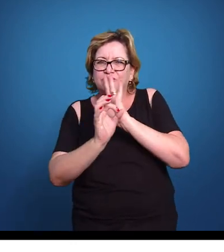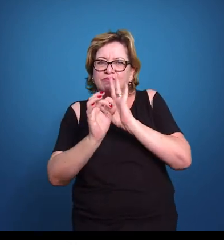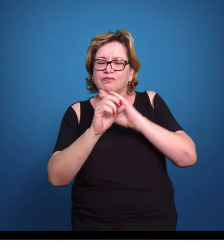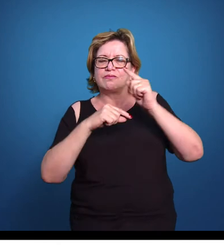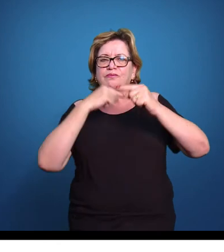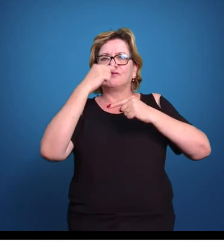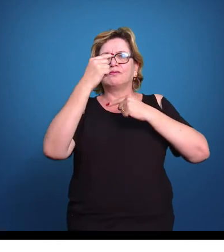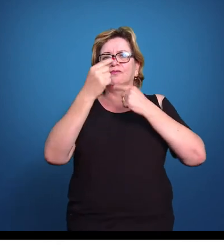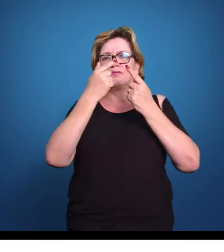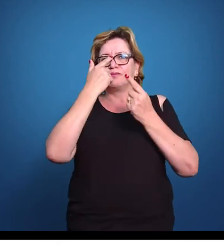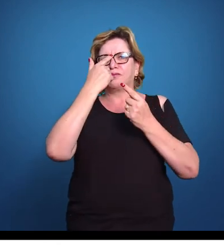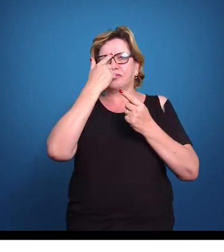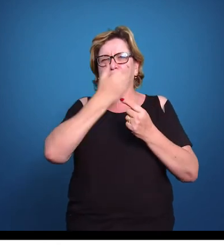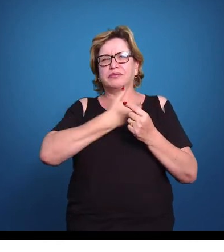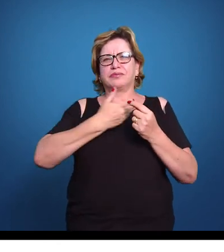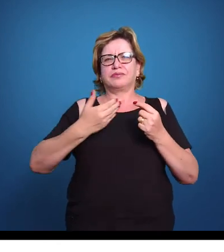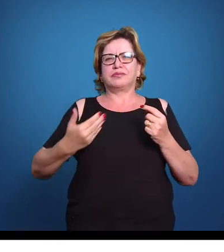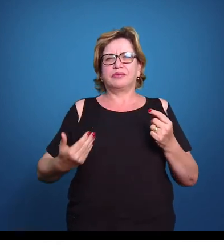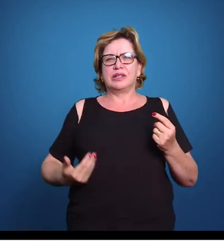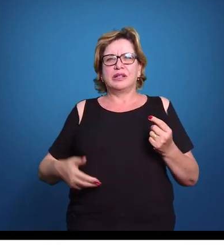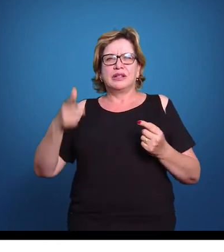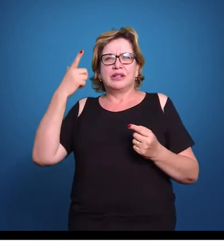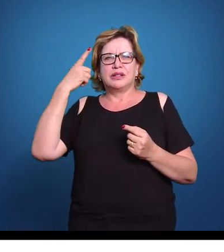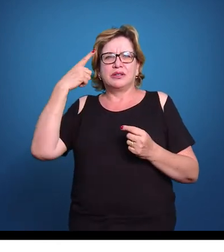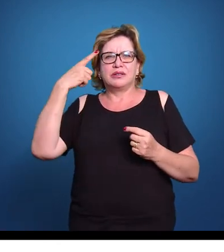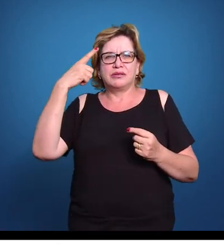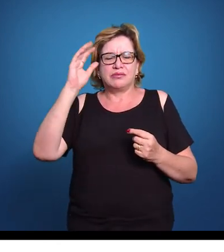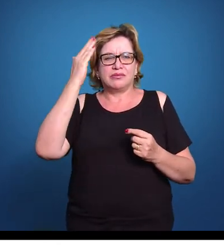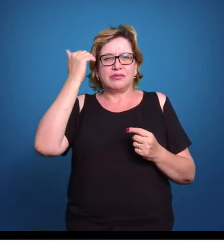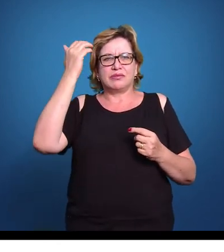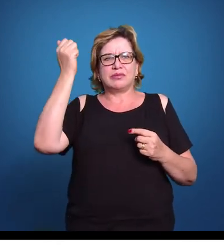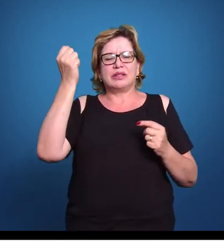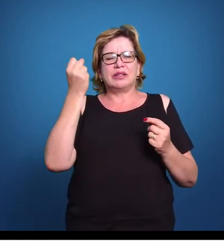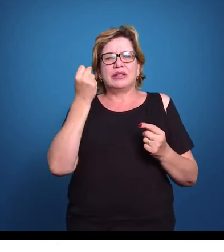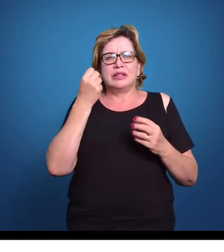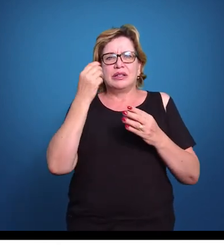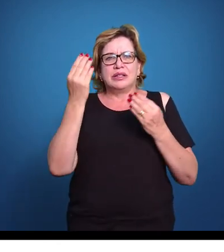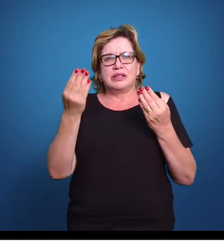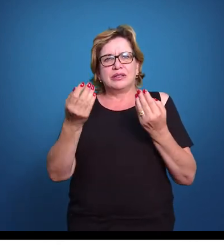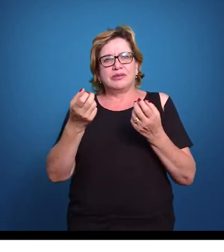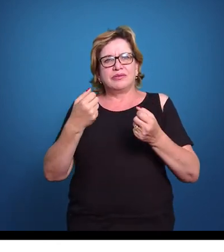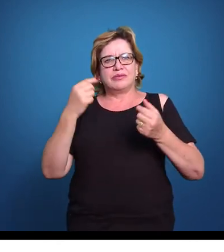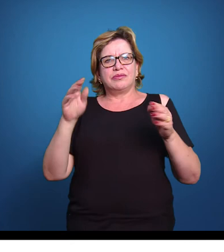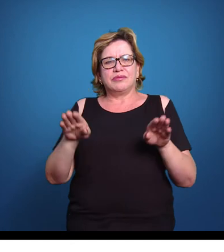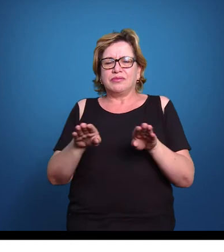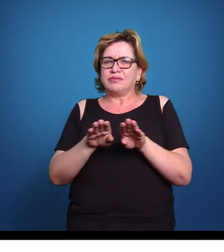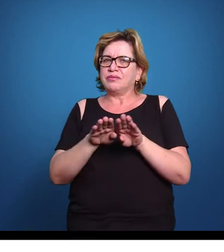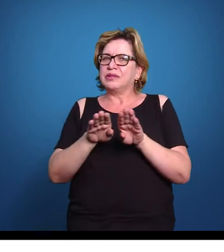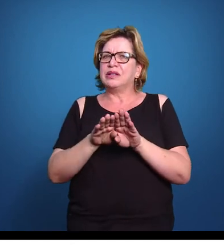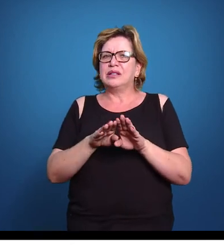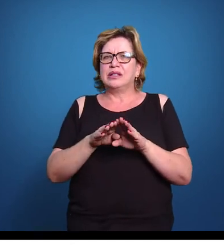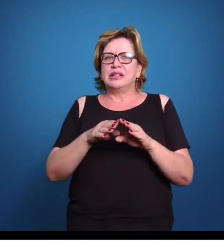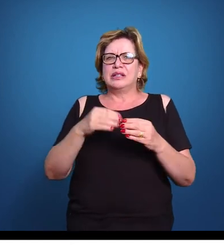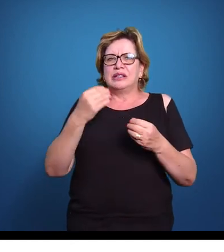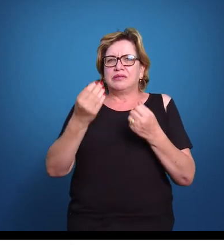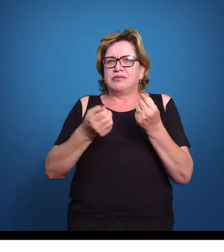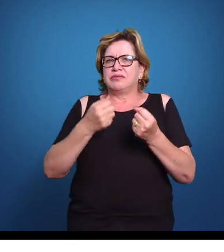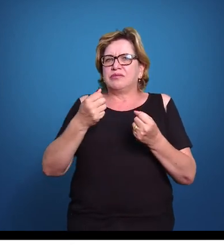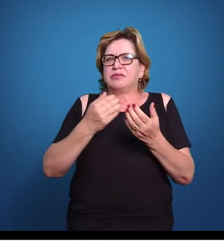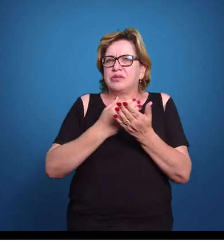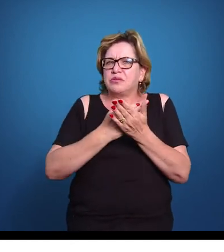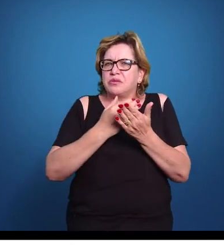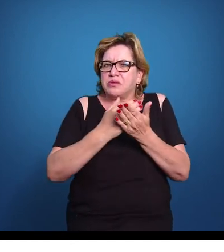vão conseguir sucesso de alguma forma, mesmo que as iniciativas